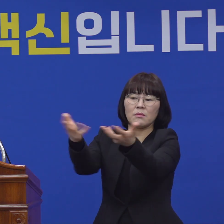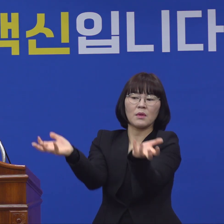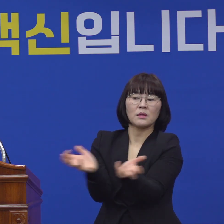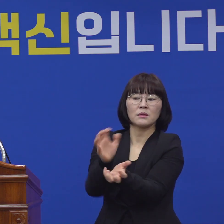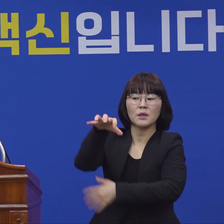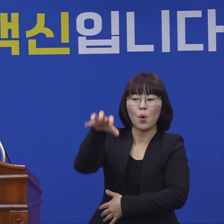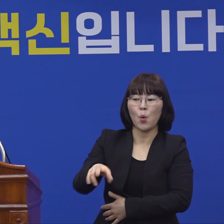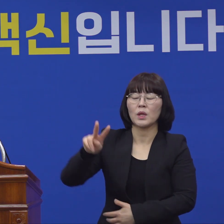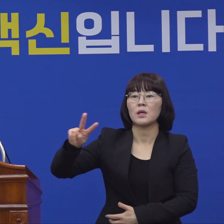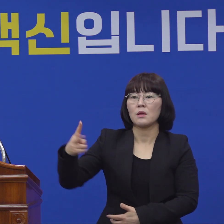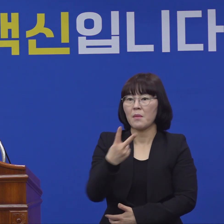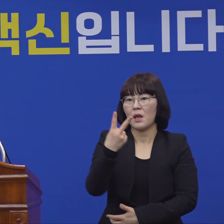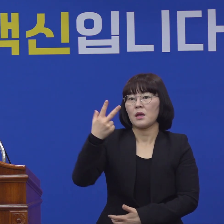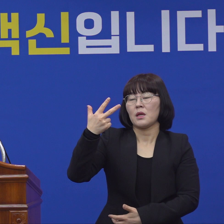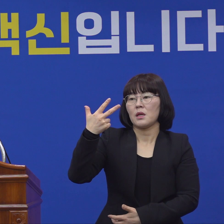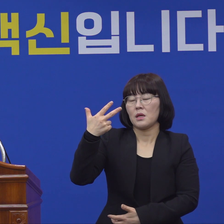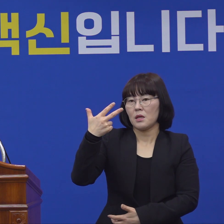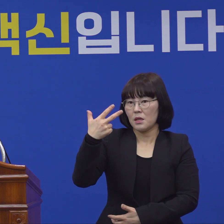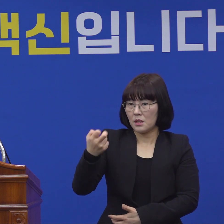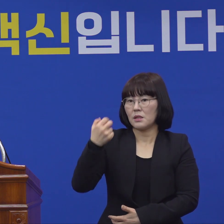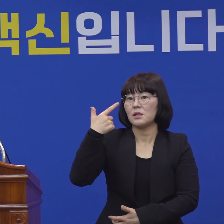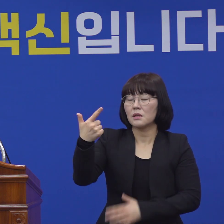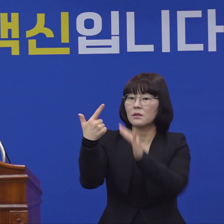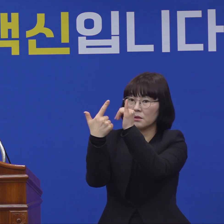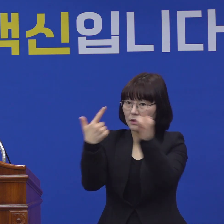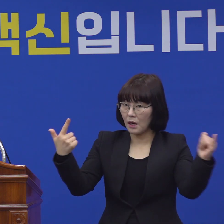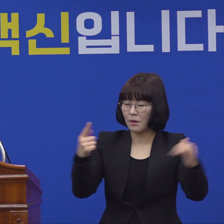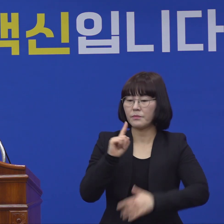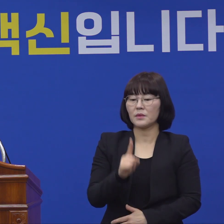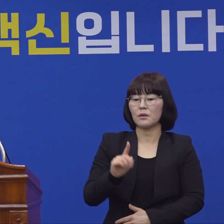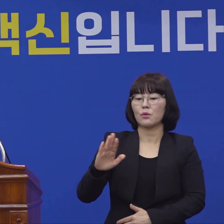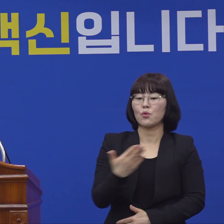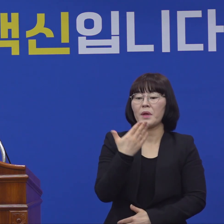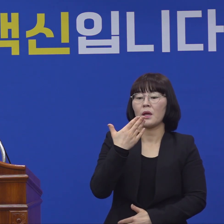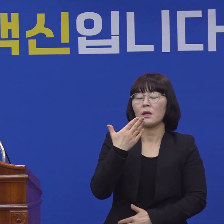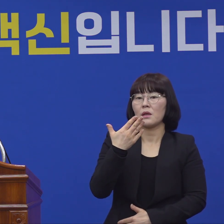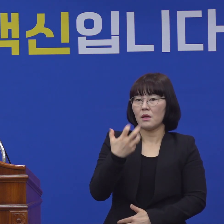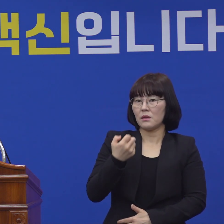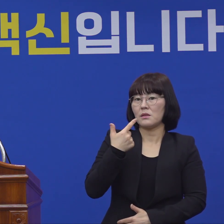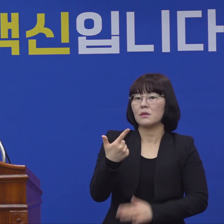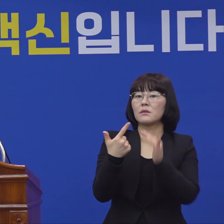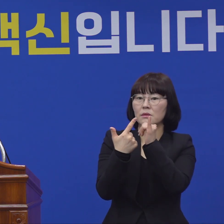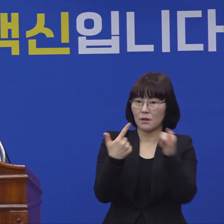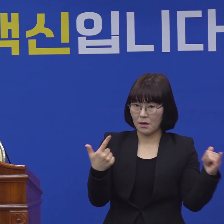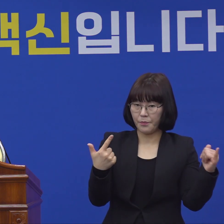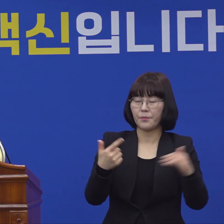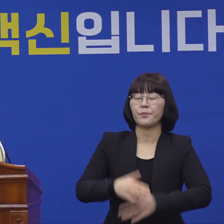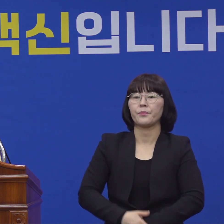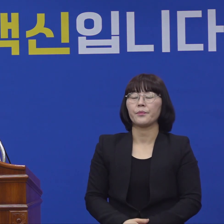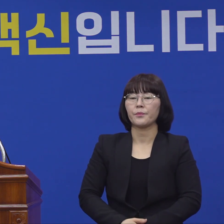276명, 기타 1,986명으로 확인되었습니다.